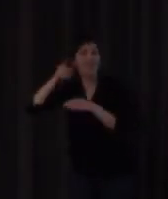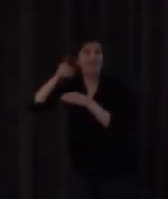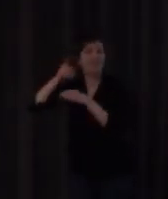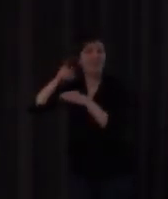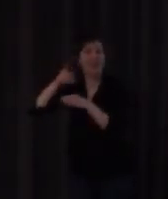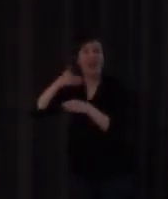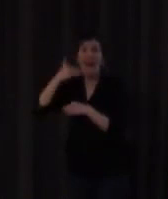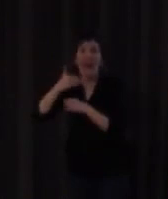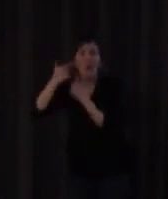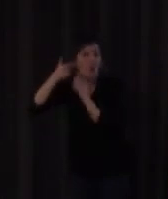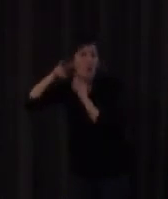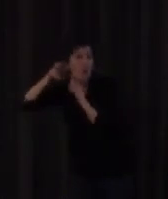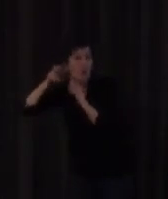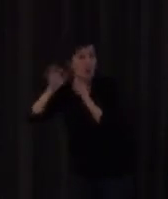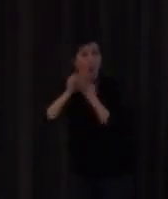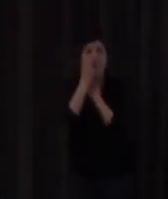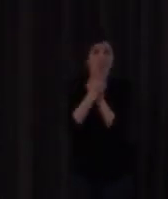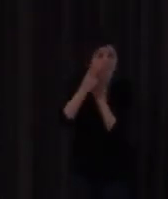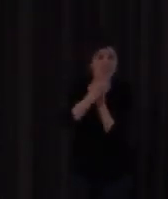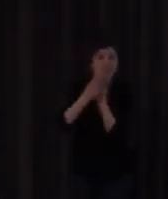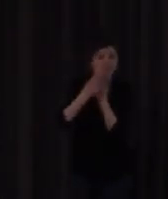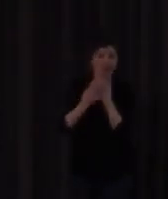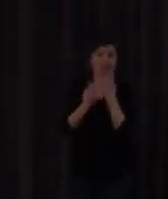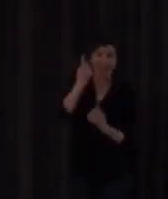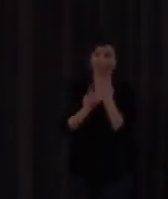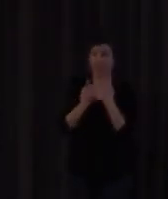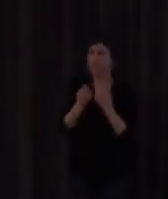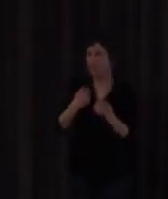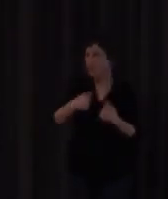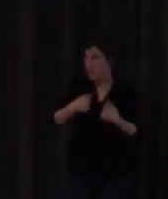la lectura labial pero bueno incluso yo si no recuerdo mal